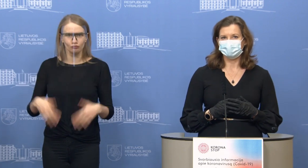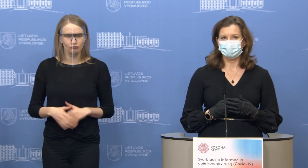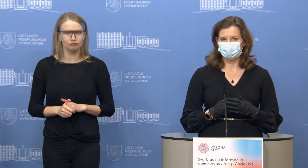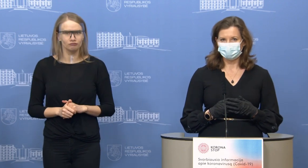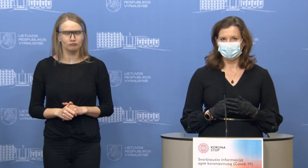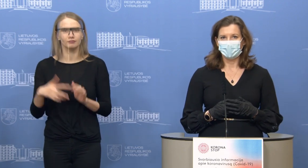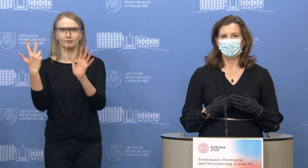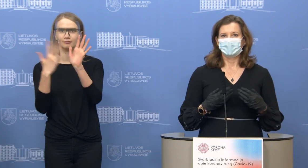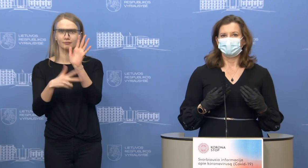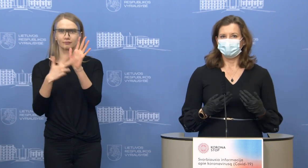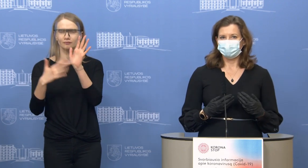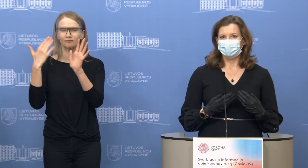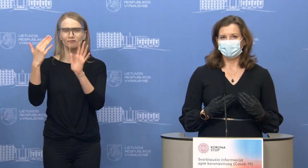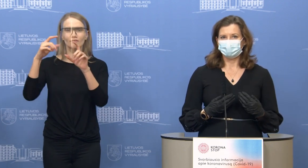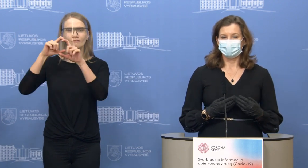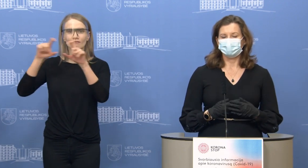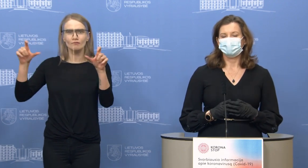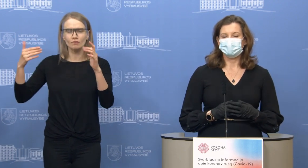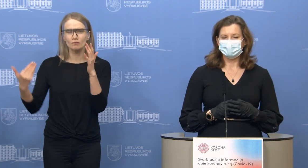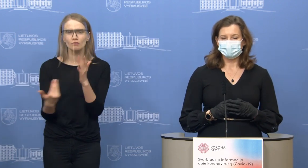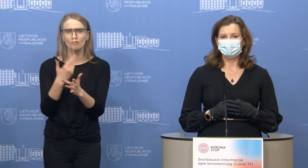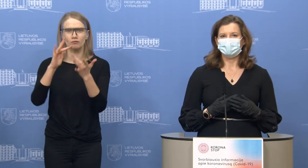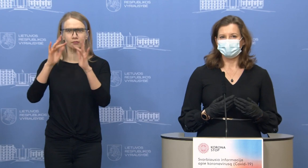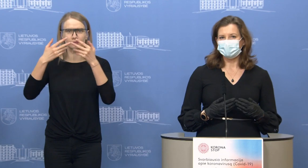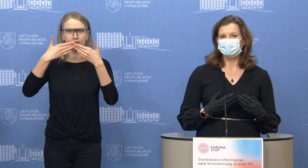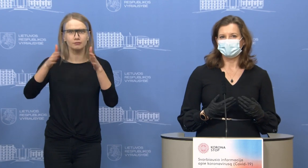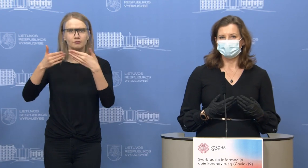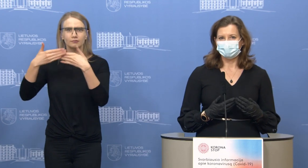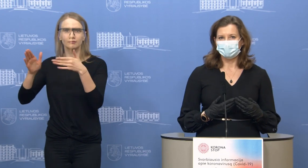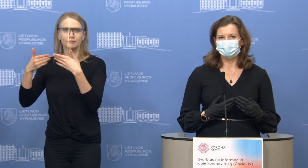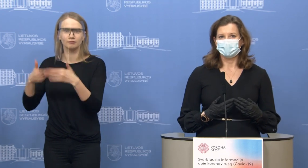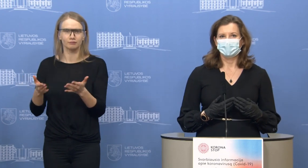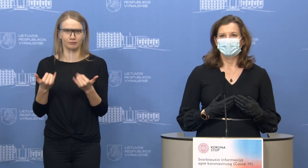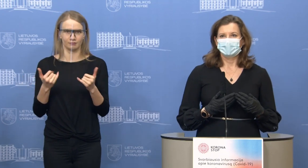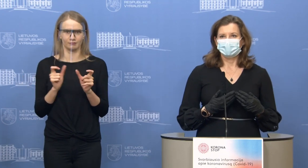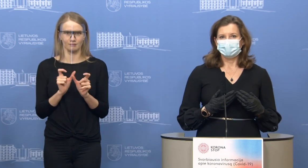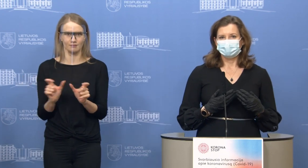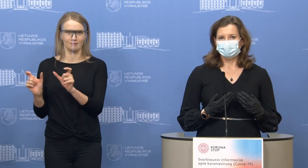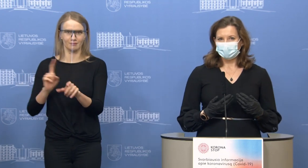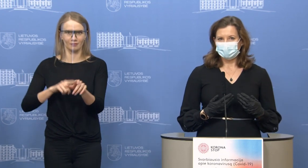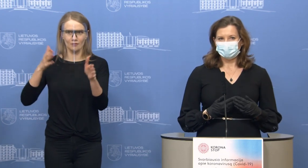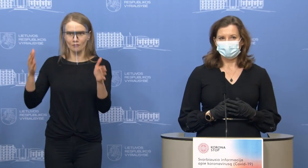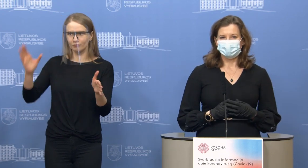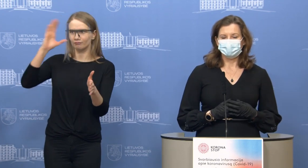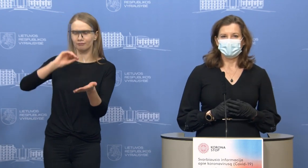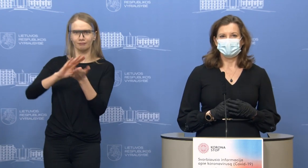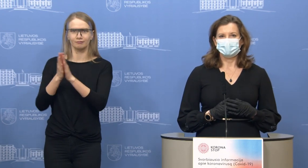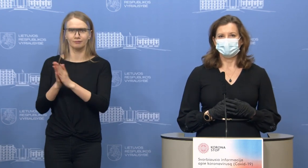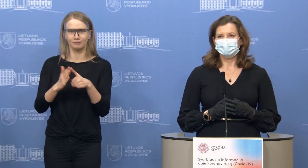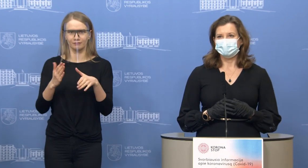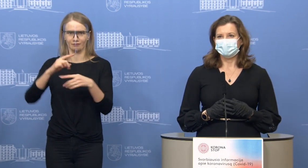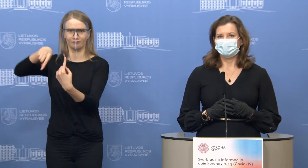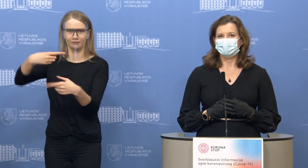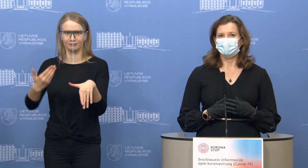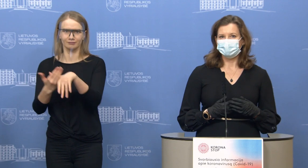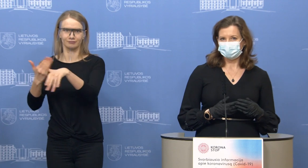parduotuvių naujų elektroninių įsisteigia būtent karantino metu. Daugiausia norėčiau paminėti,